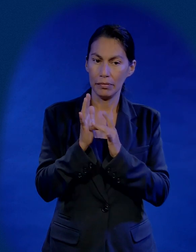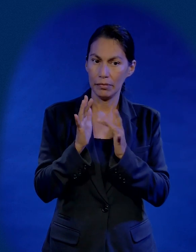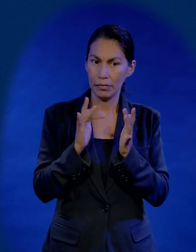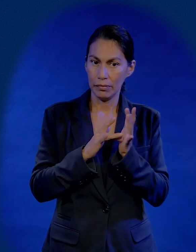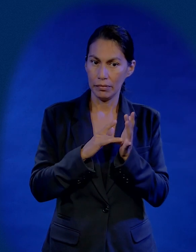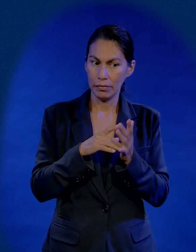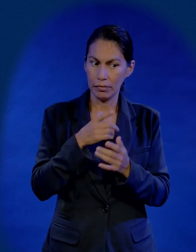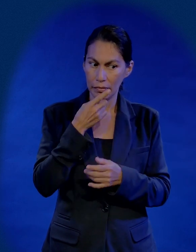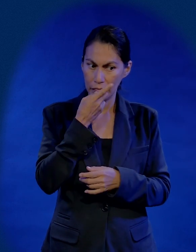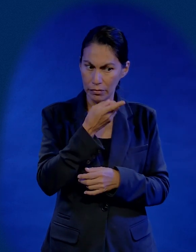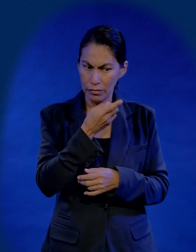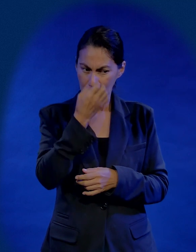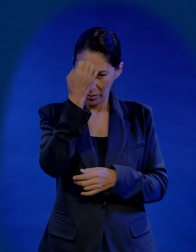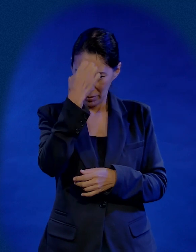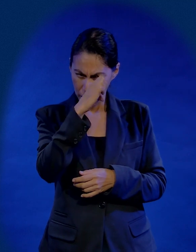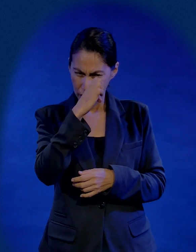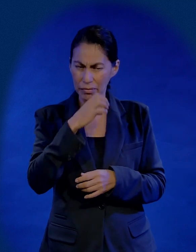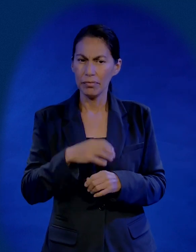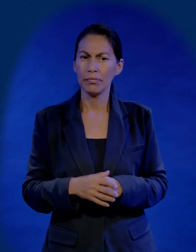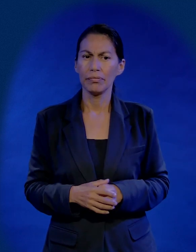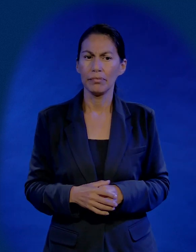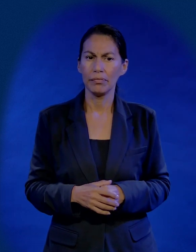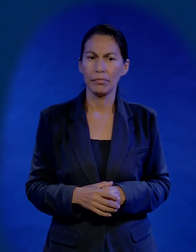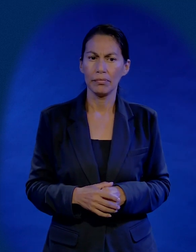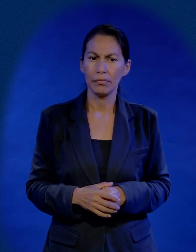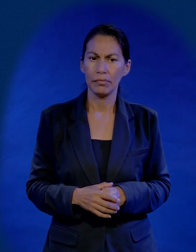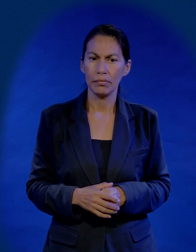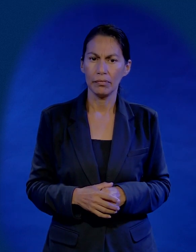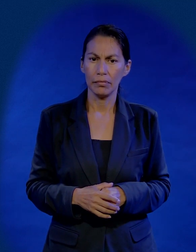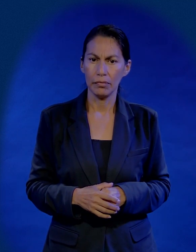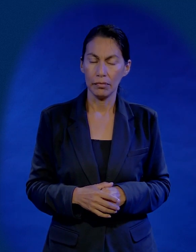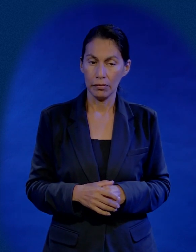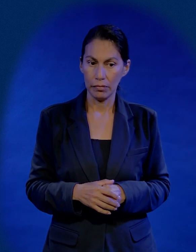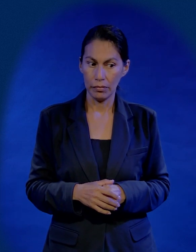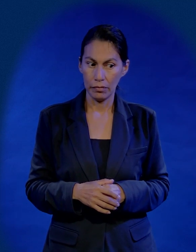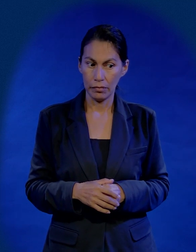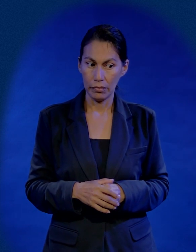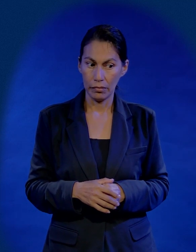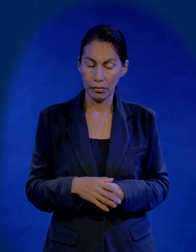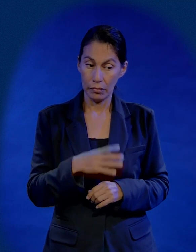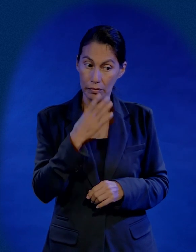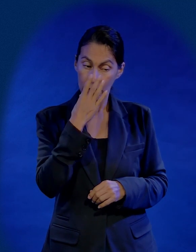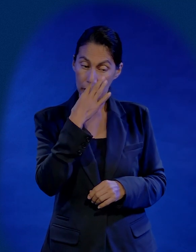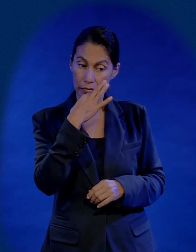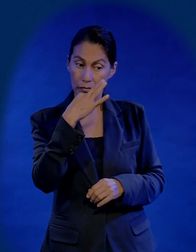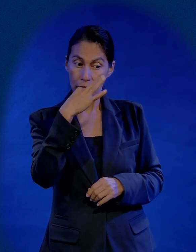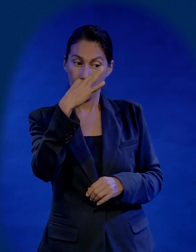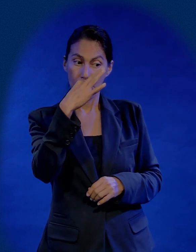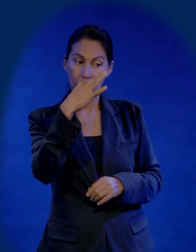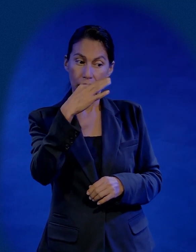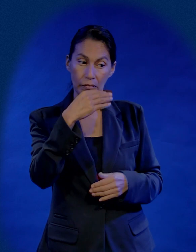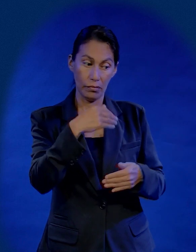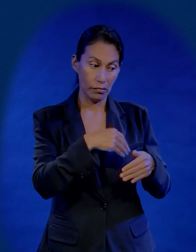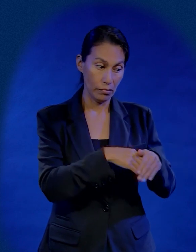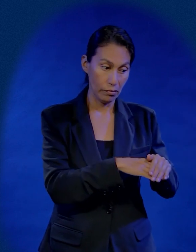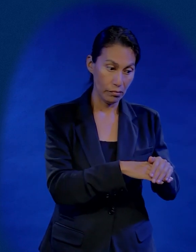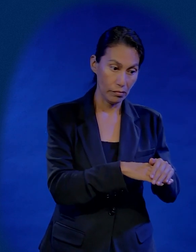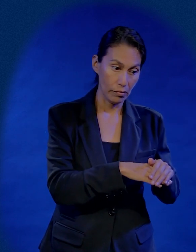Pero Jesús contesta de una manera extraña. decir, era extraña. Jesús le dijo, Las zorras tienen guaridas y las aves del cielo